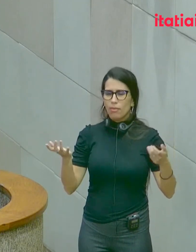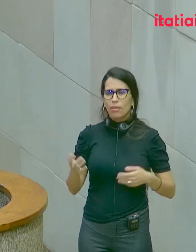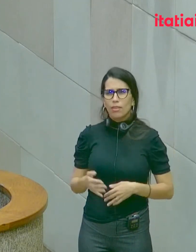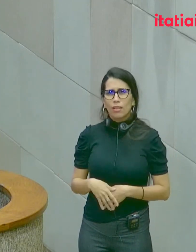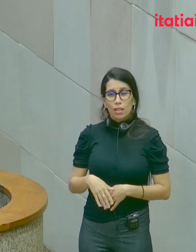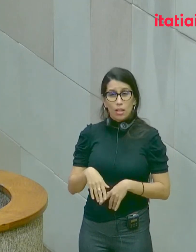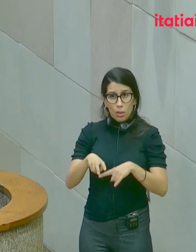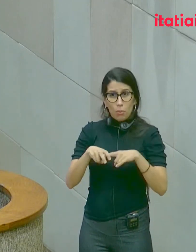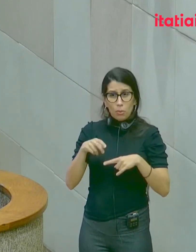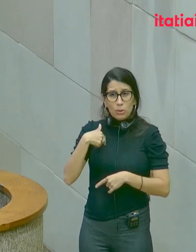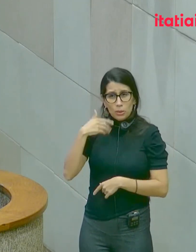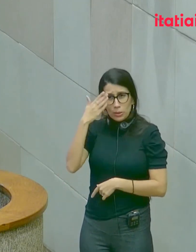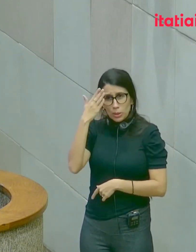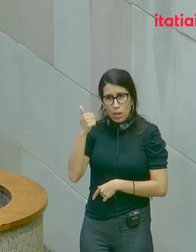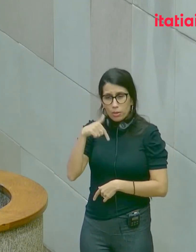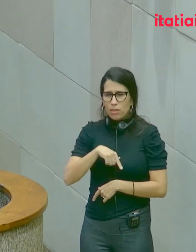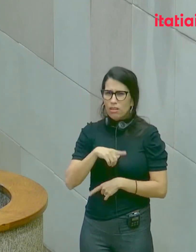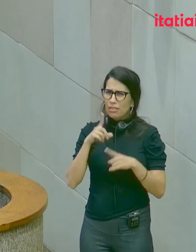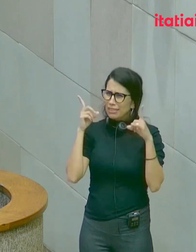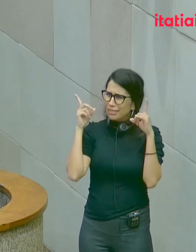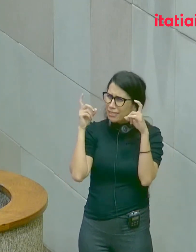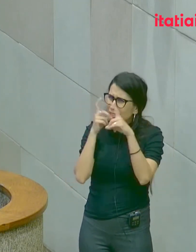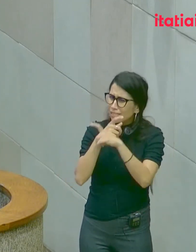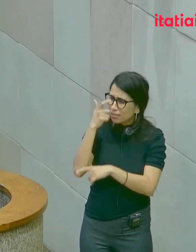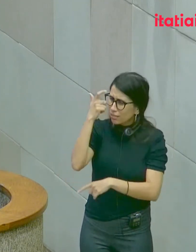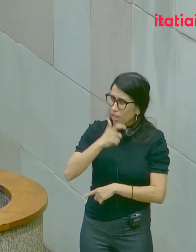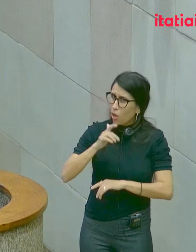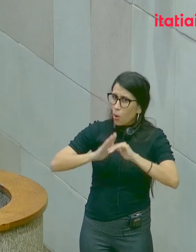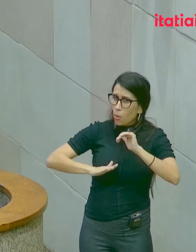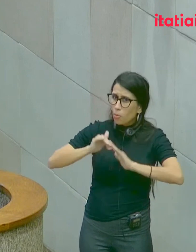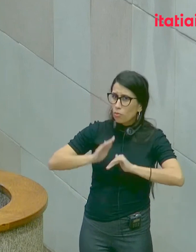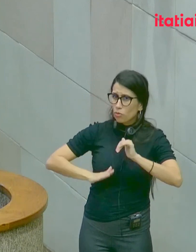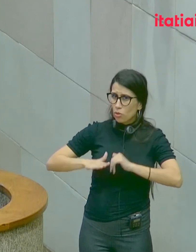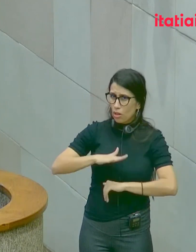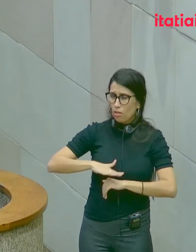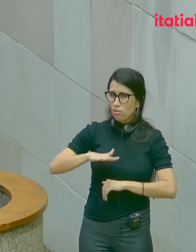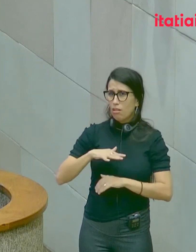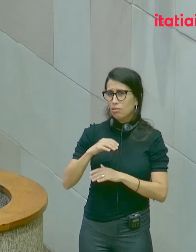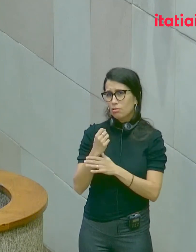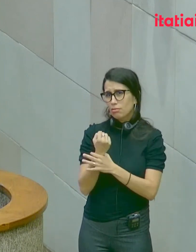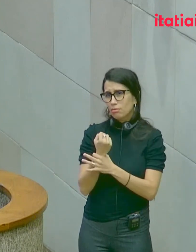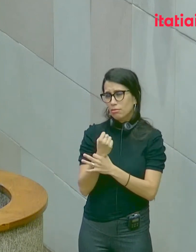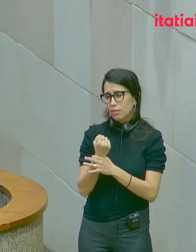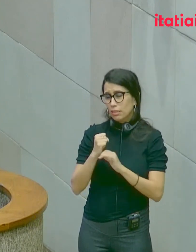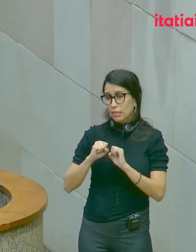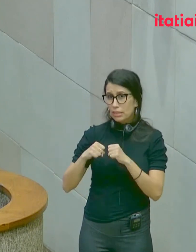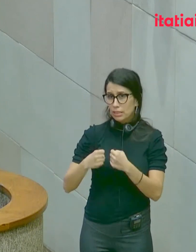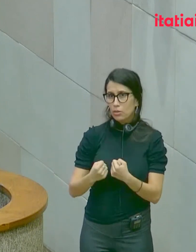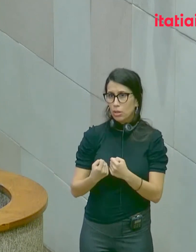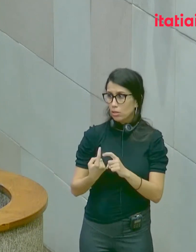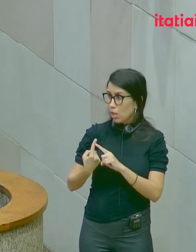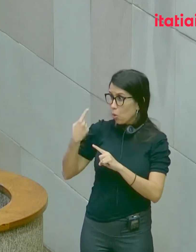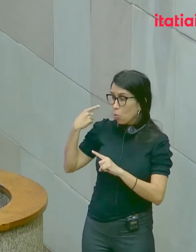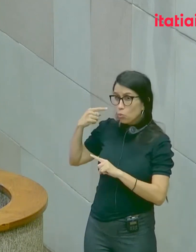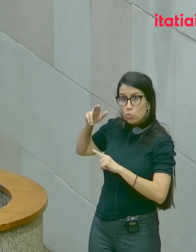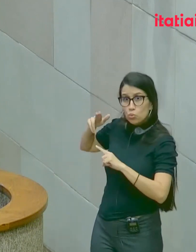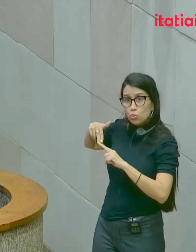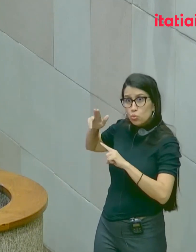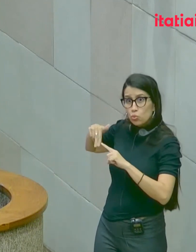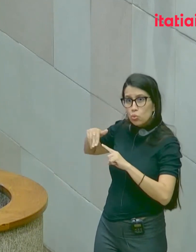sei bem como é difícil ser profissional de segurança pública. Nunca fui, mas fui magistrado, criminal,